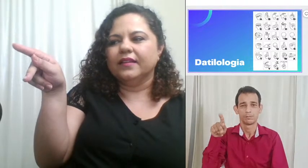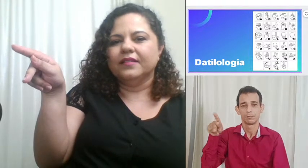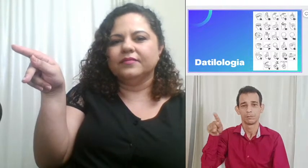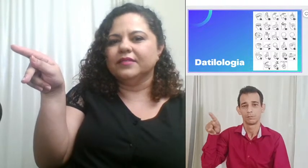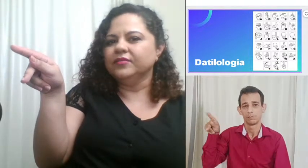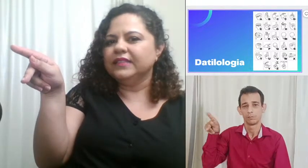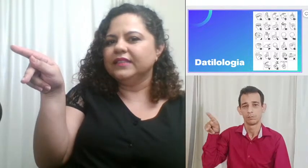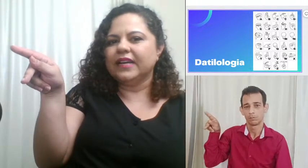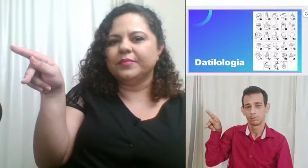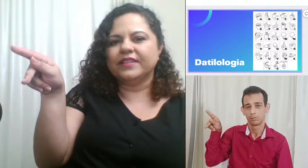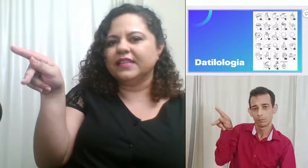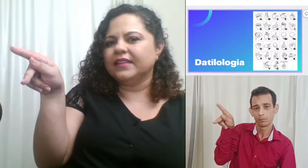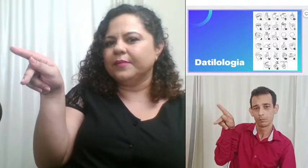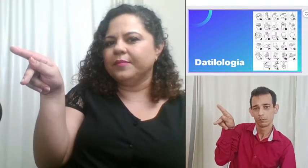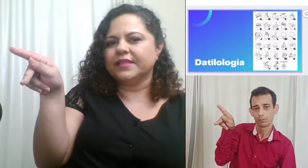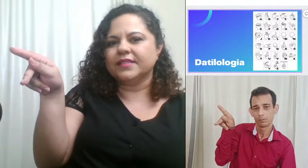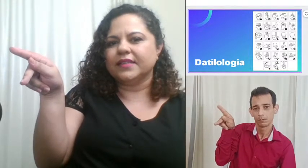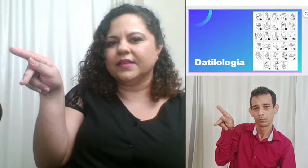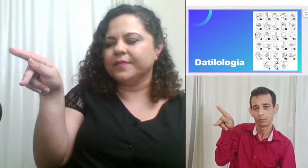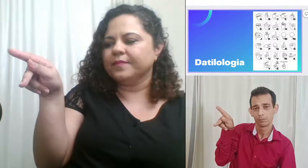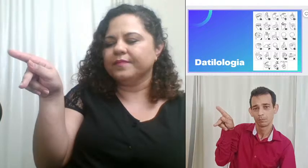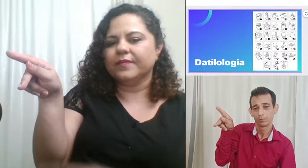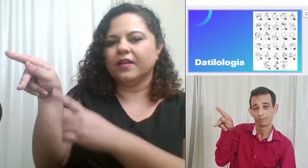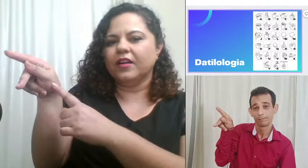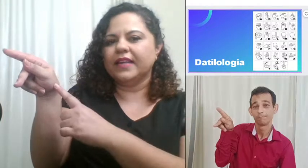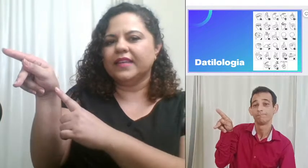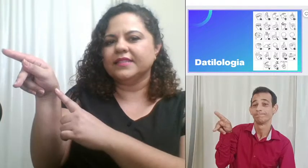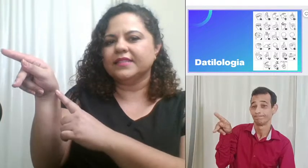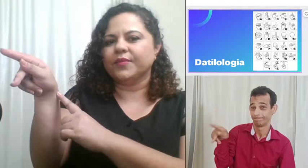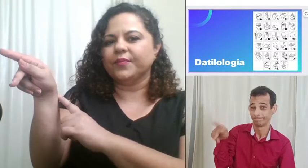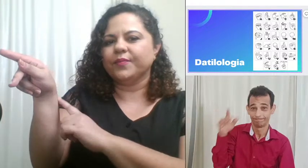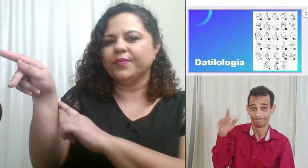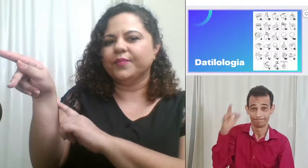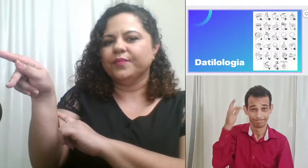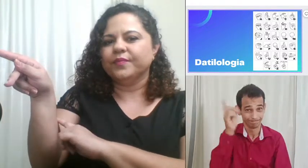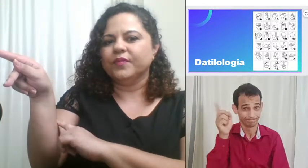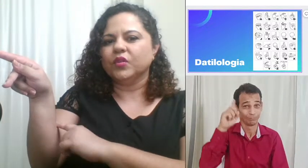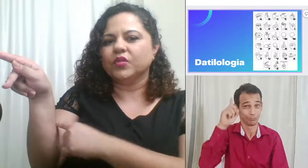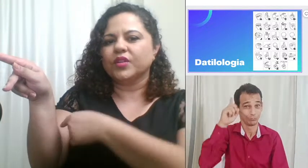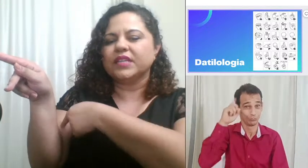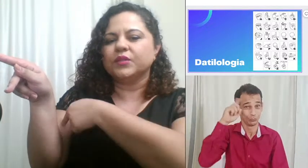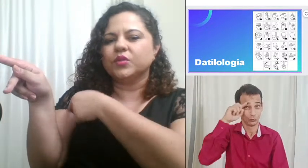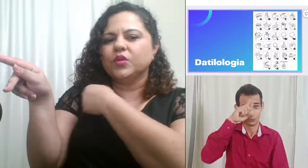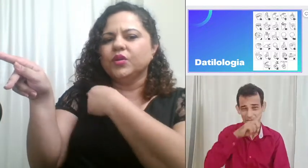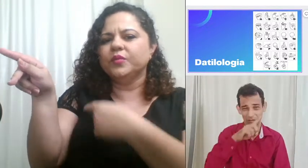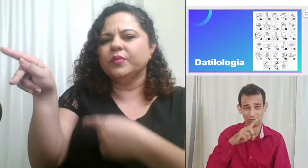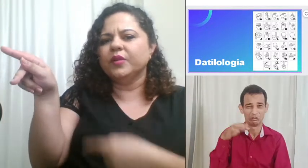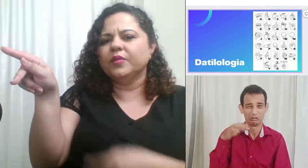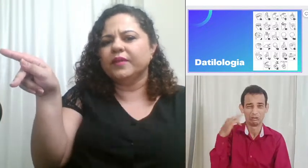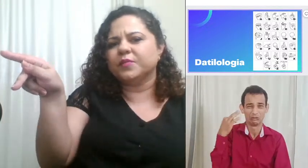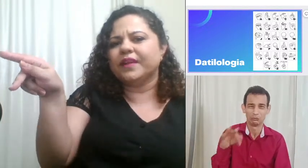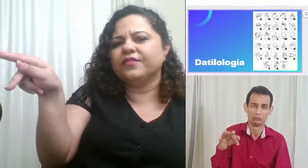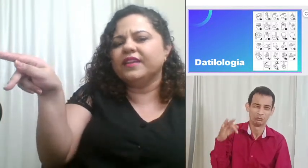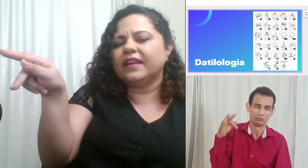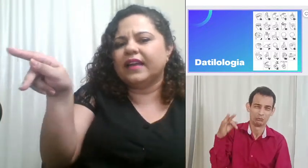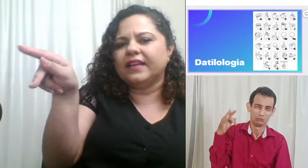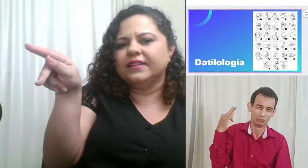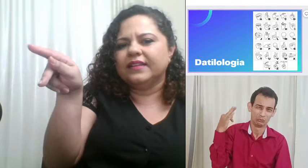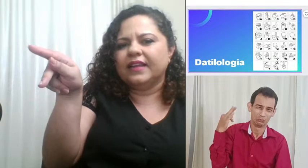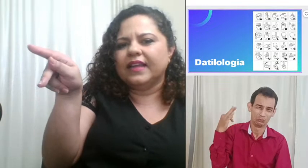não dá para fazer a letra P assim olha atenção estou torcendo todo o meu braço para virar a